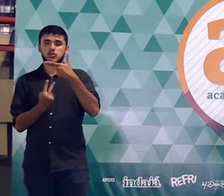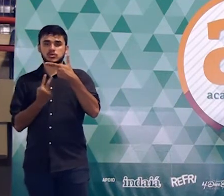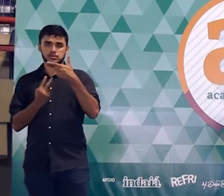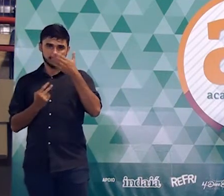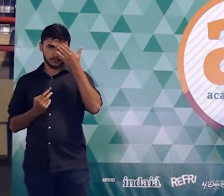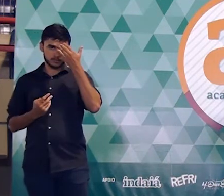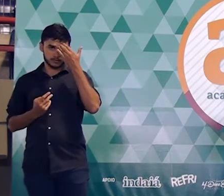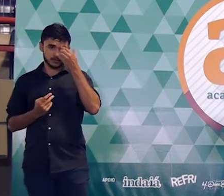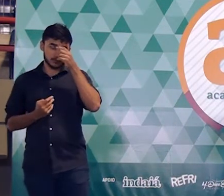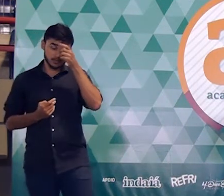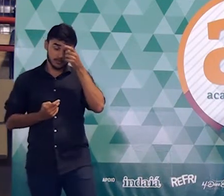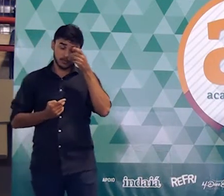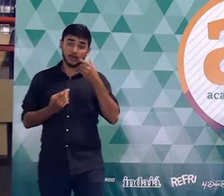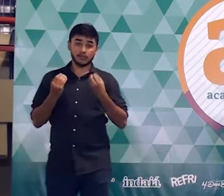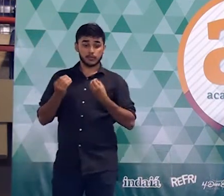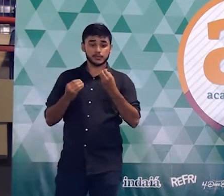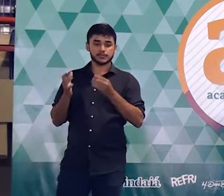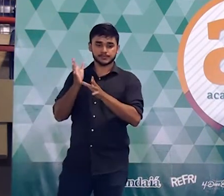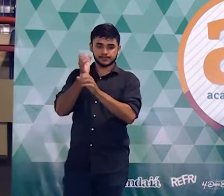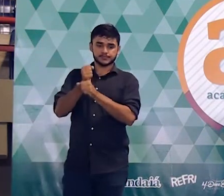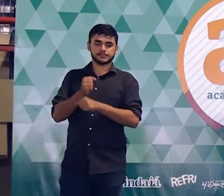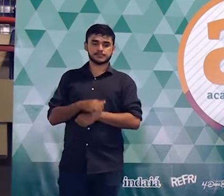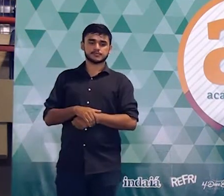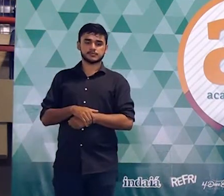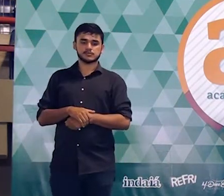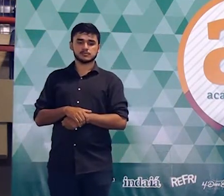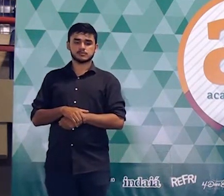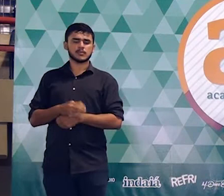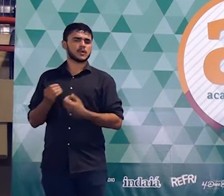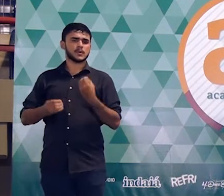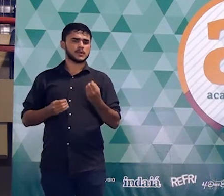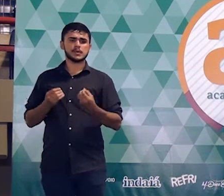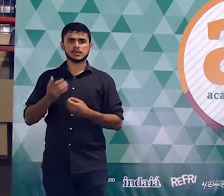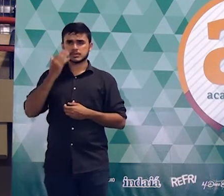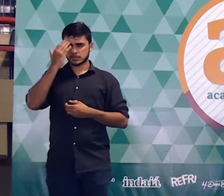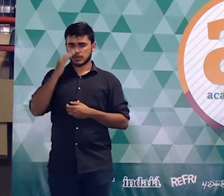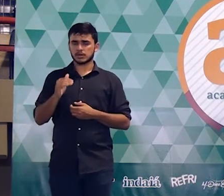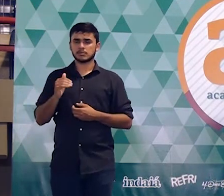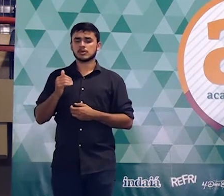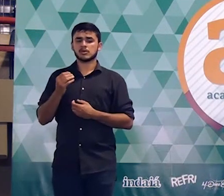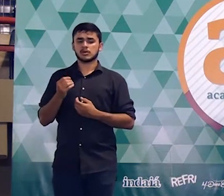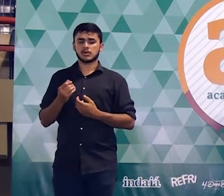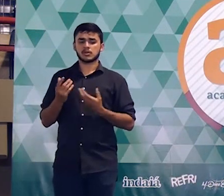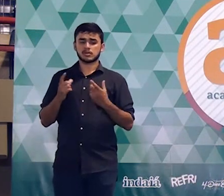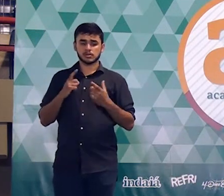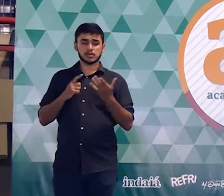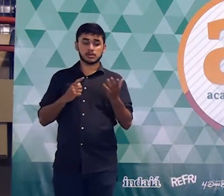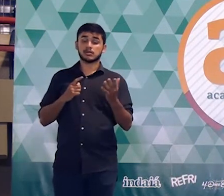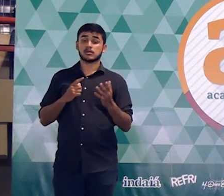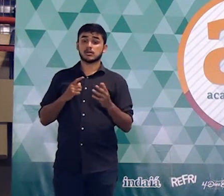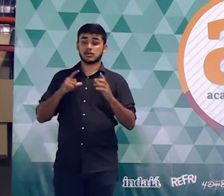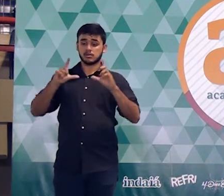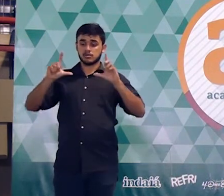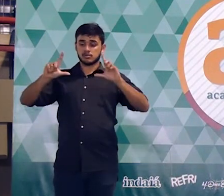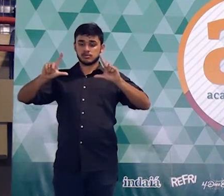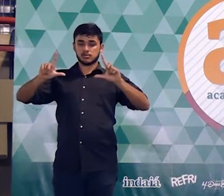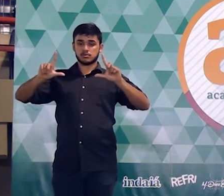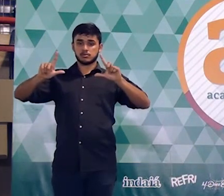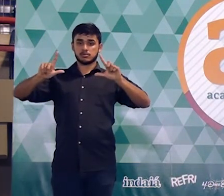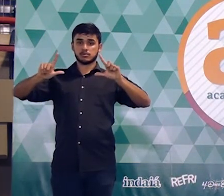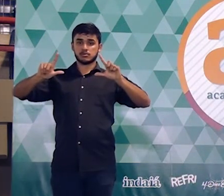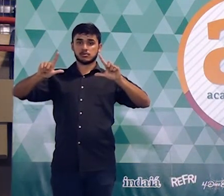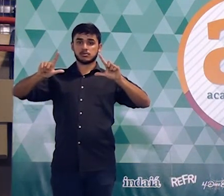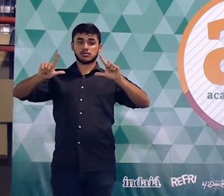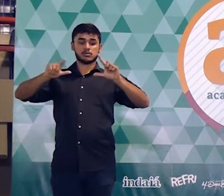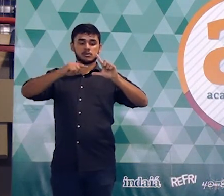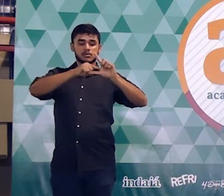pela altura e depois eu divido por 2. Muito bem. Como é que eu vou saber quem são as bases? Pessoal, em um trapézio, as bases